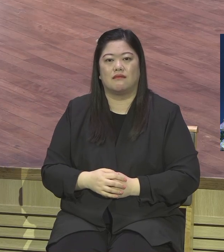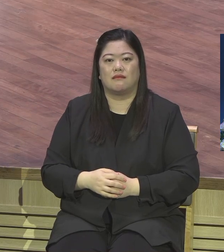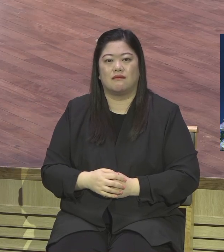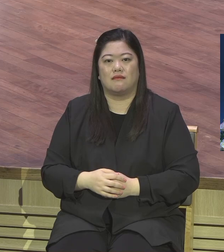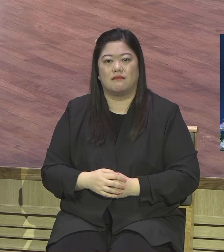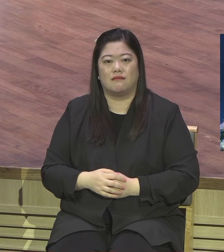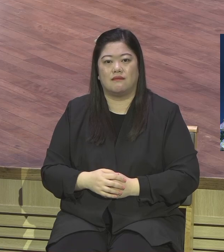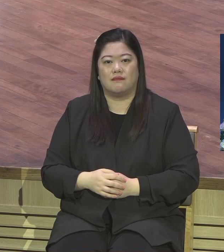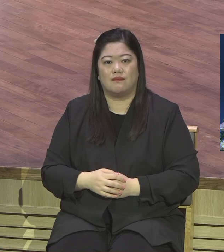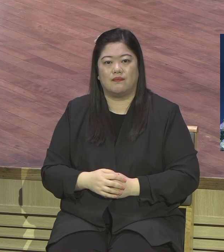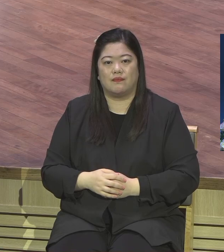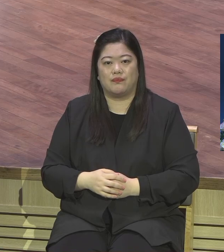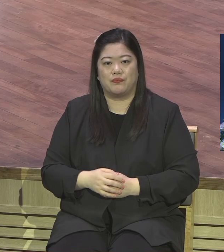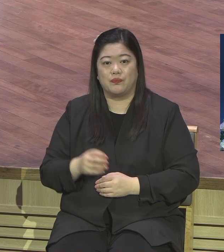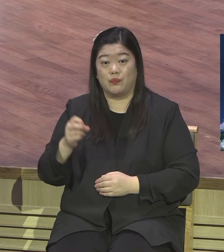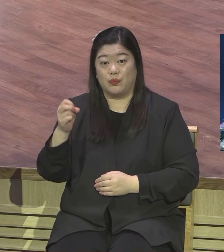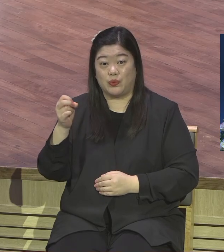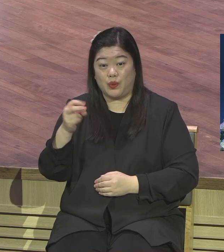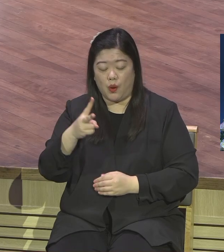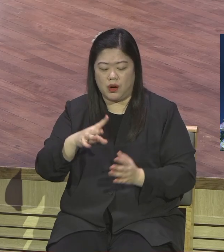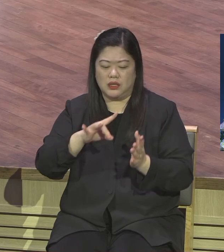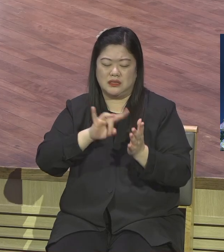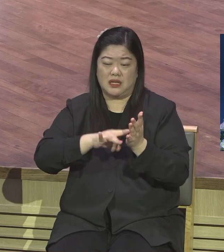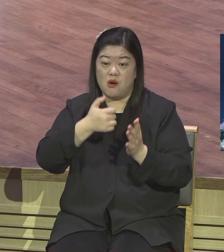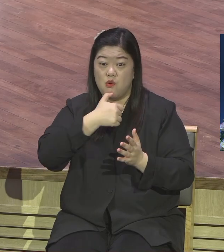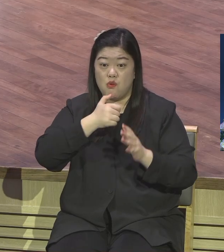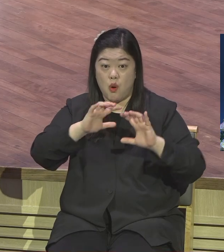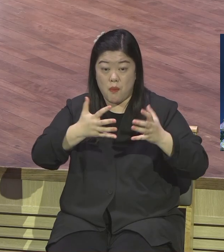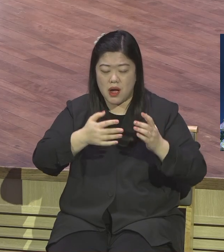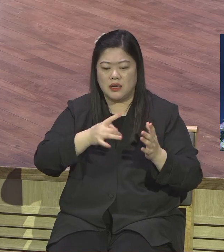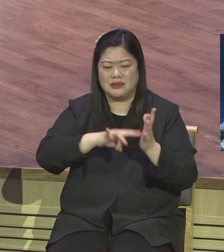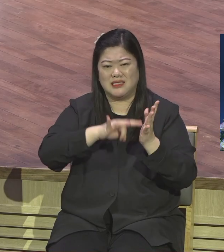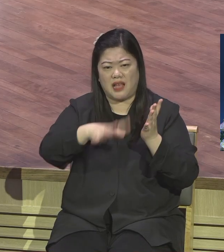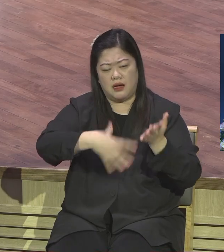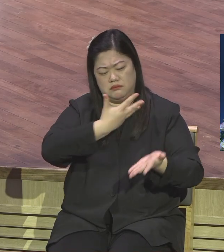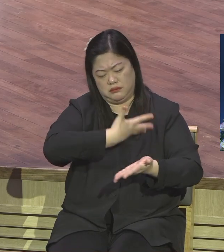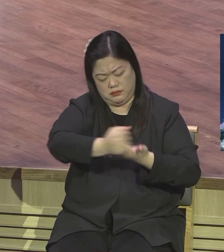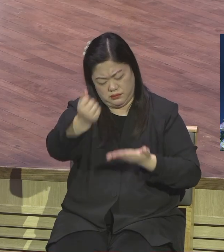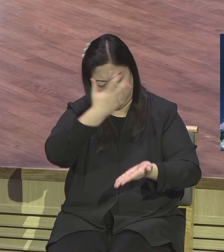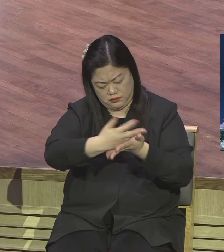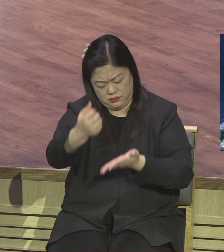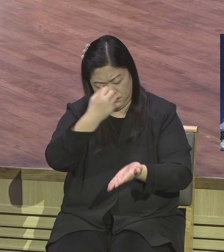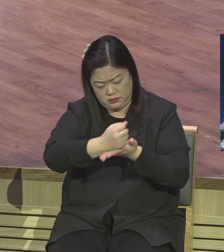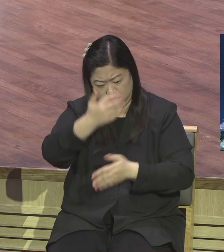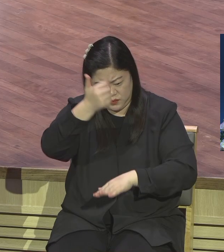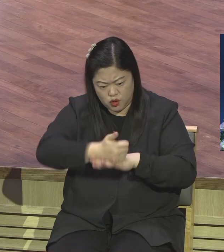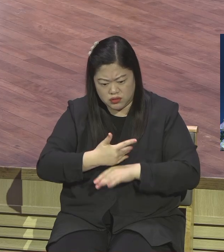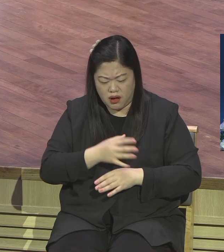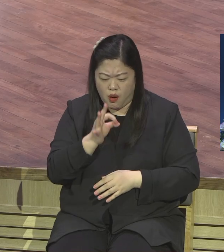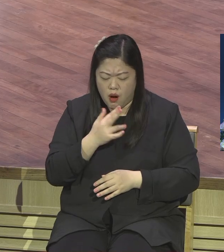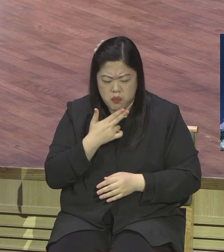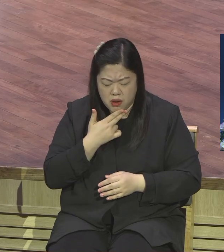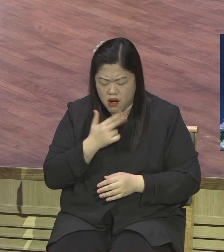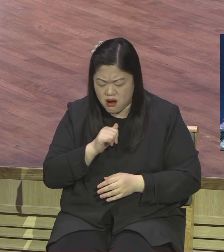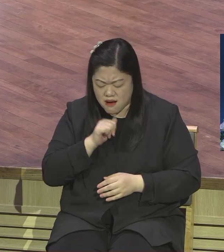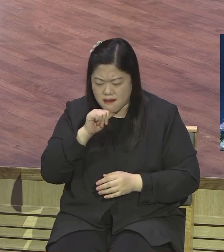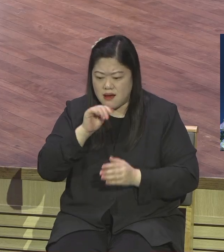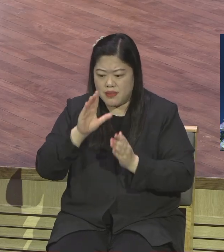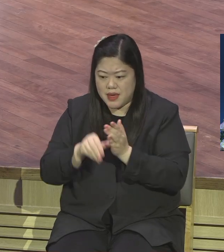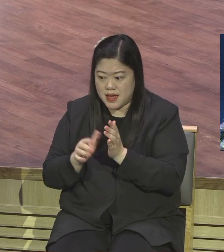극심한 가난에서 건져내 줄 경제적 메시야 예수님은 복받고 복받고